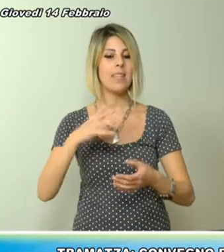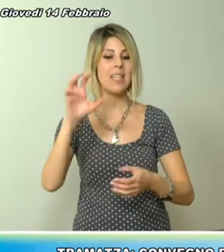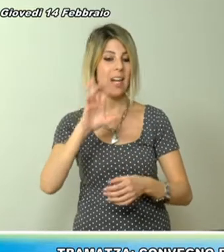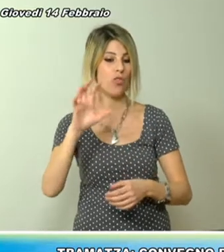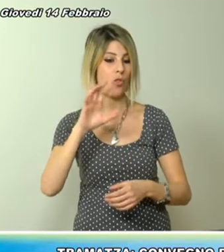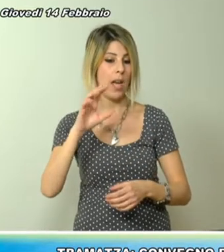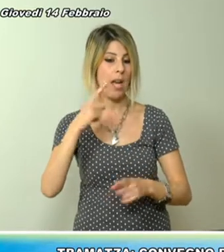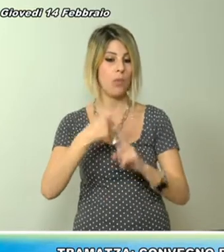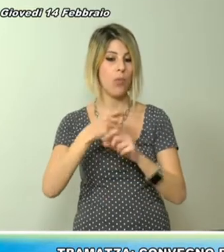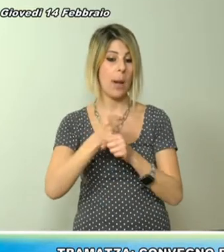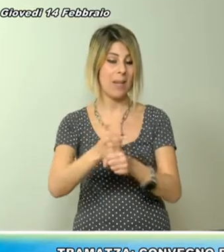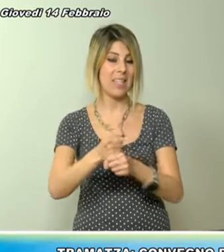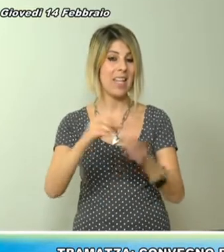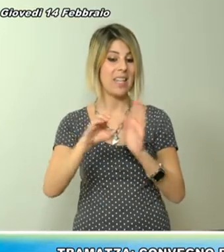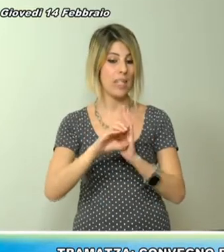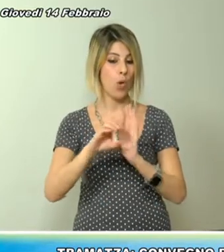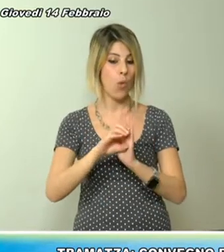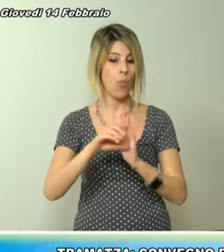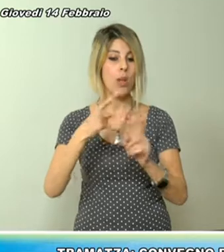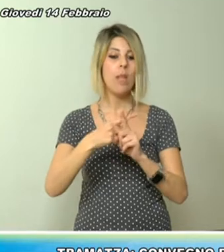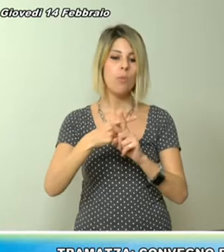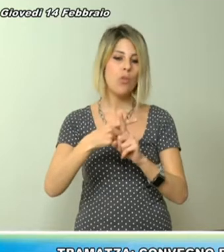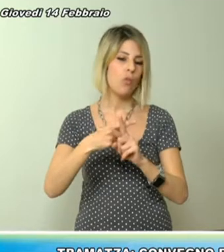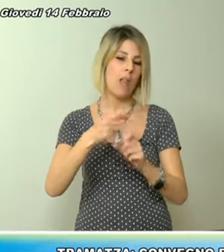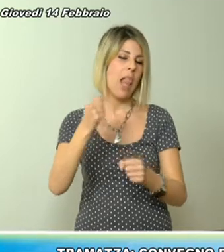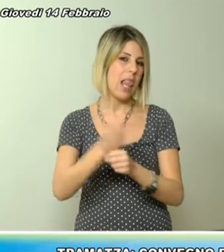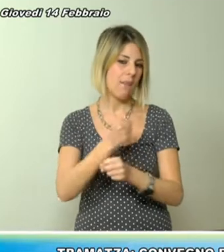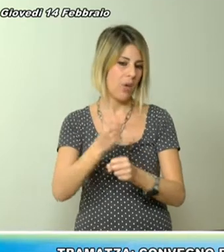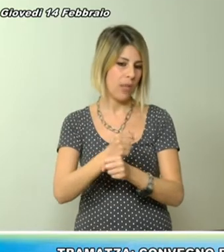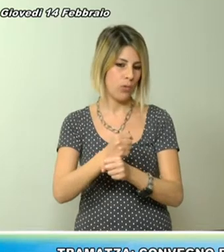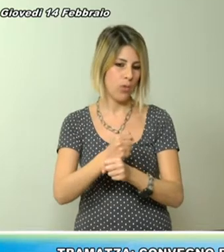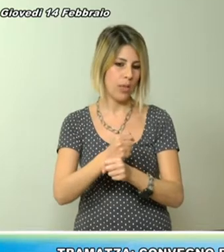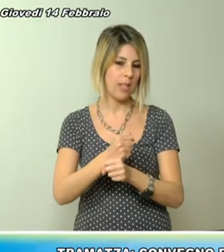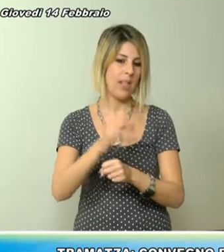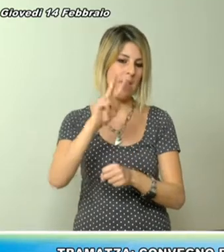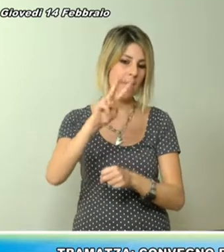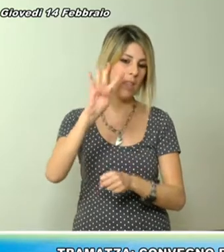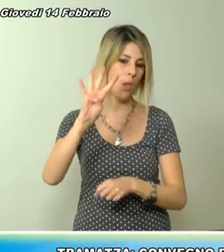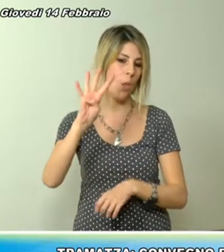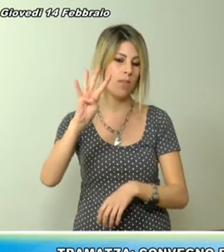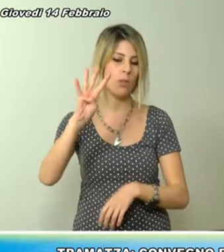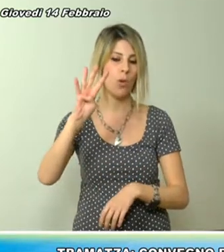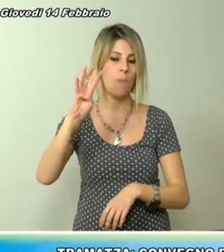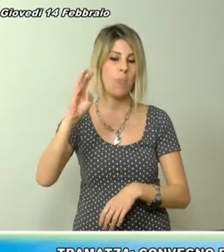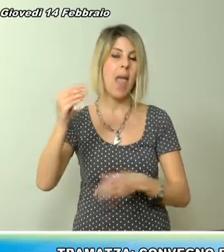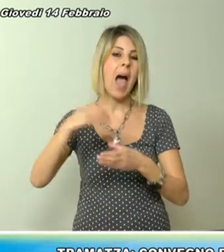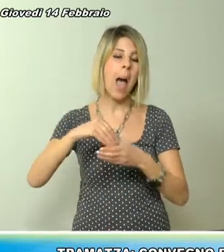rappresentanti dei comuni interessati e naturalmente i lavoratori dei 24 ambiti plus